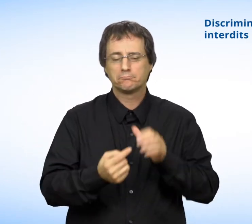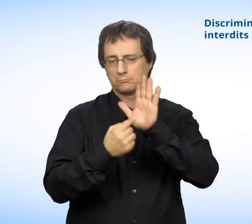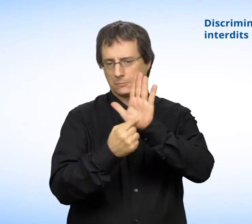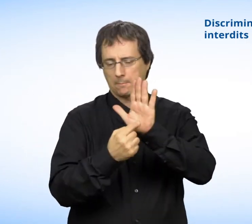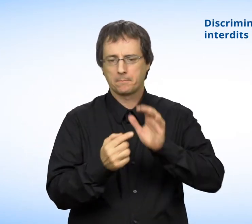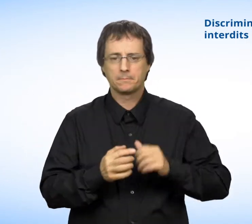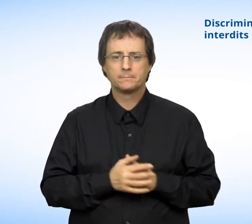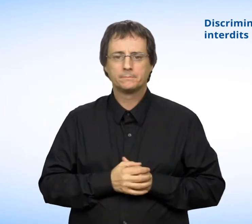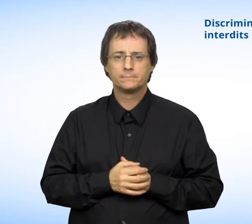des lieux publics.